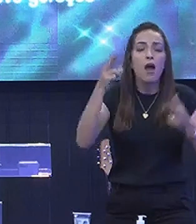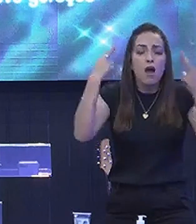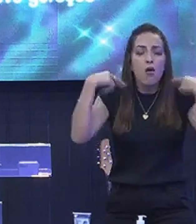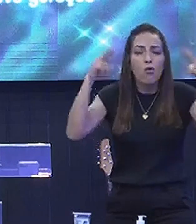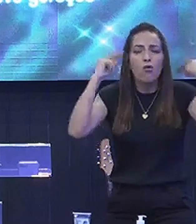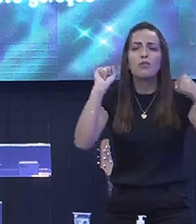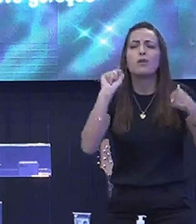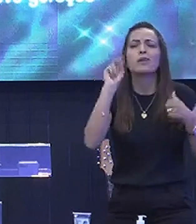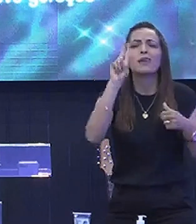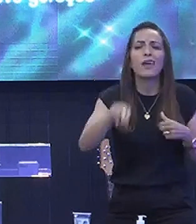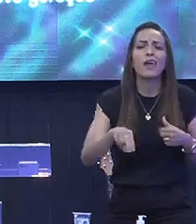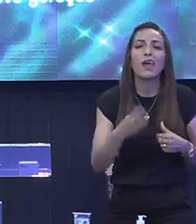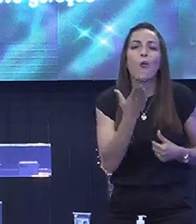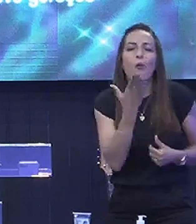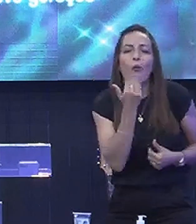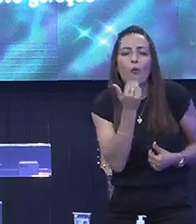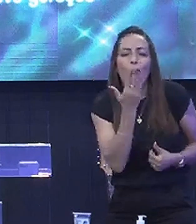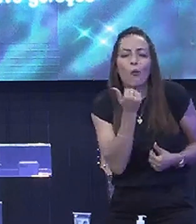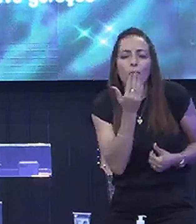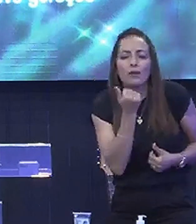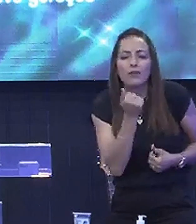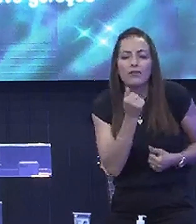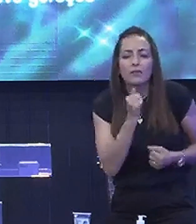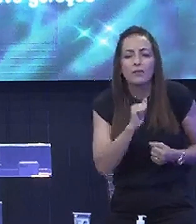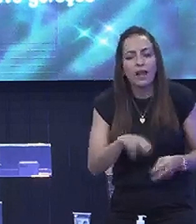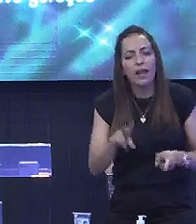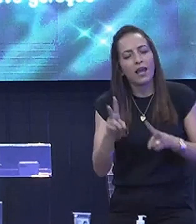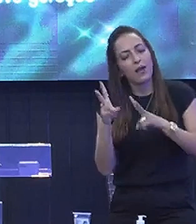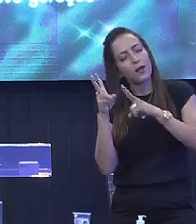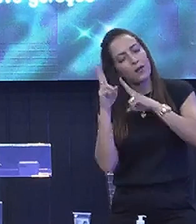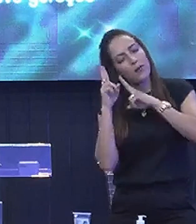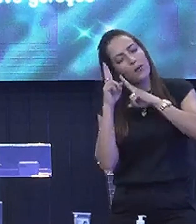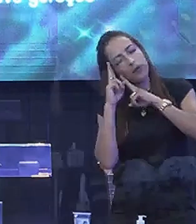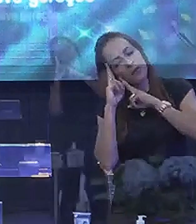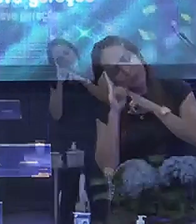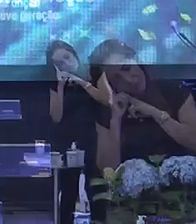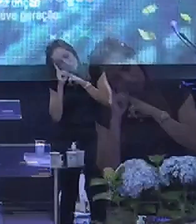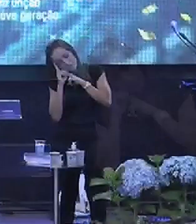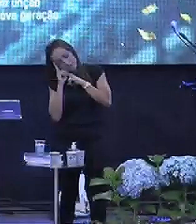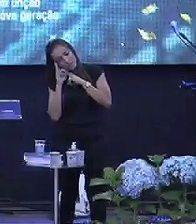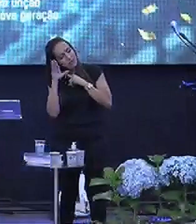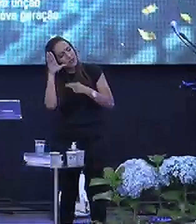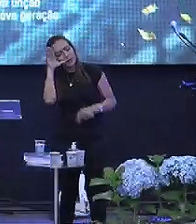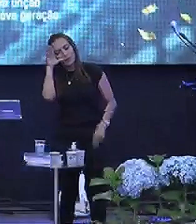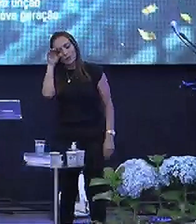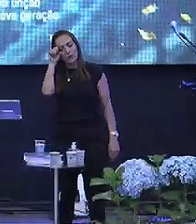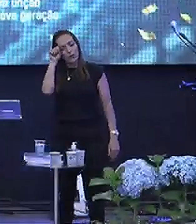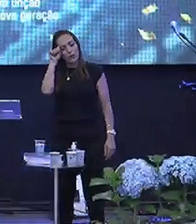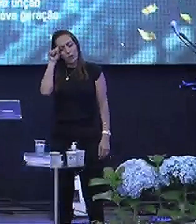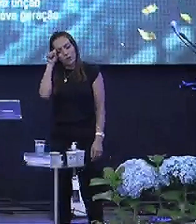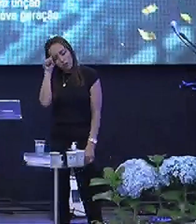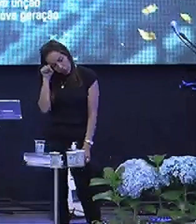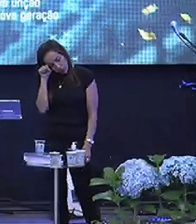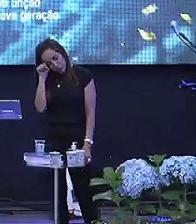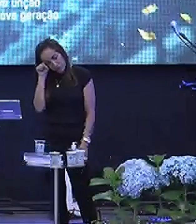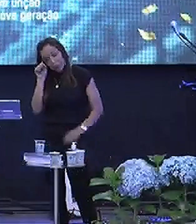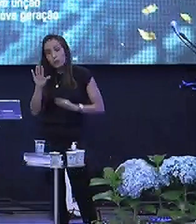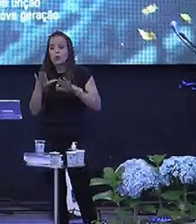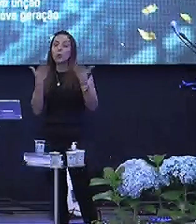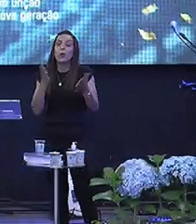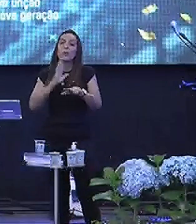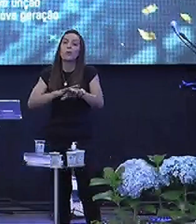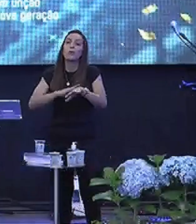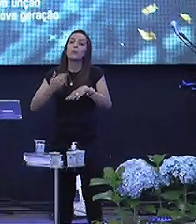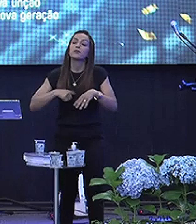O alimento dela Ela deita Sobre o próprio E dorme Qual é a época Da nossa